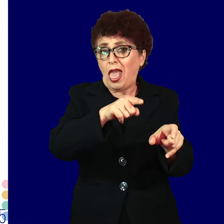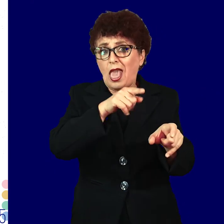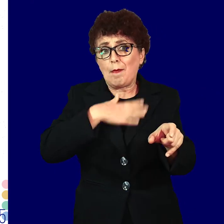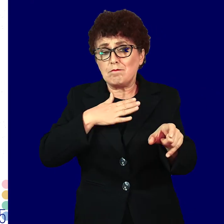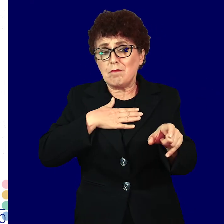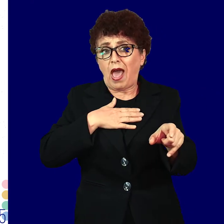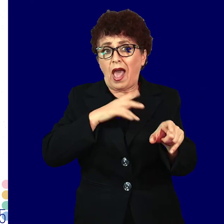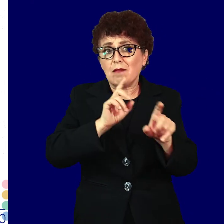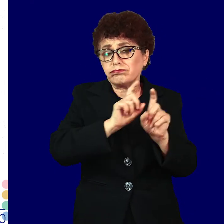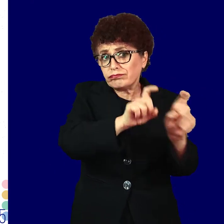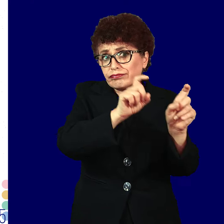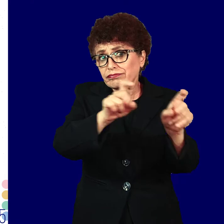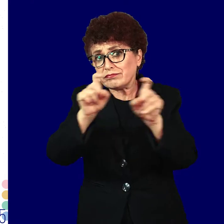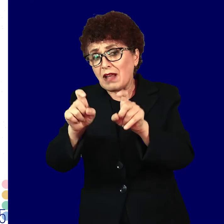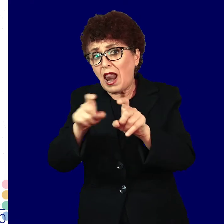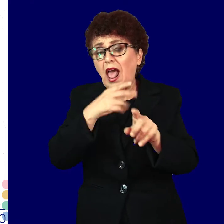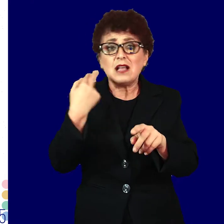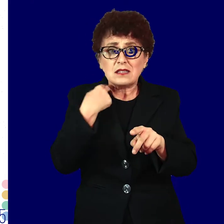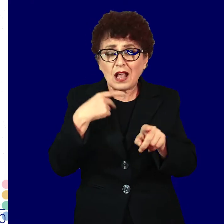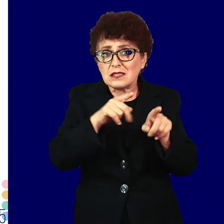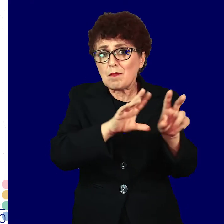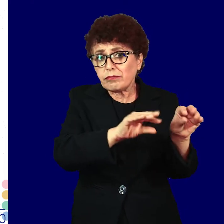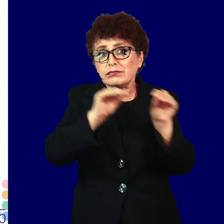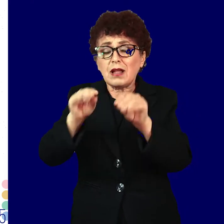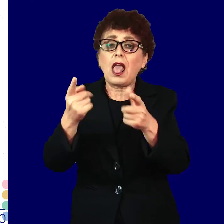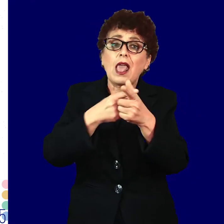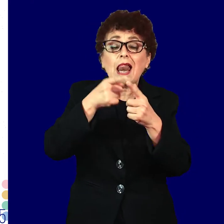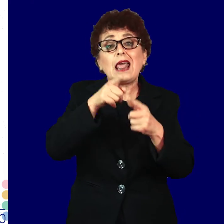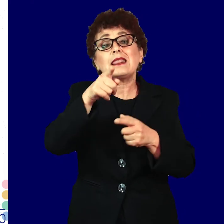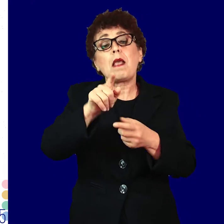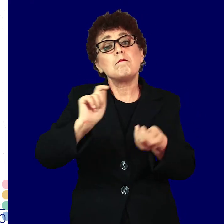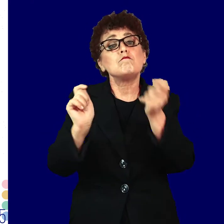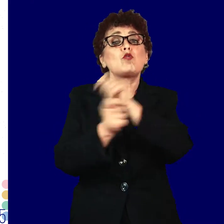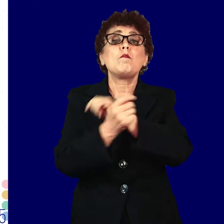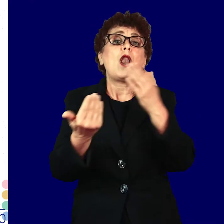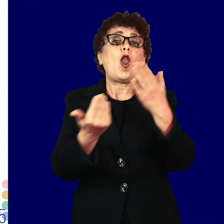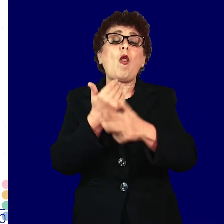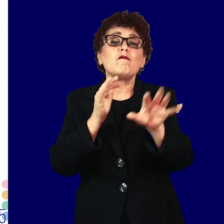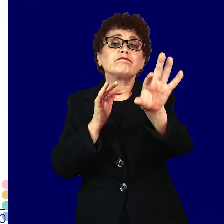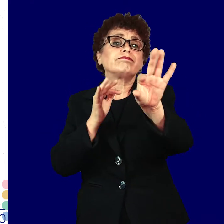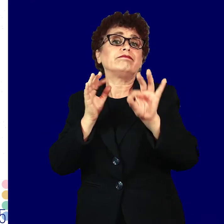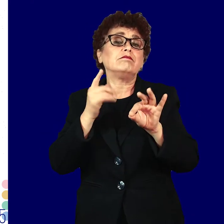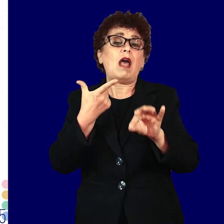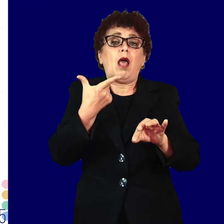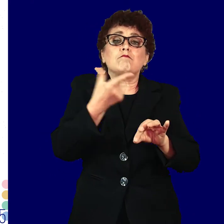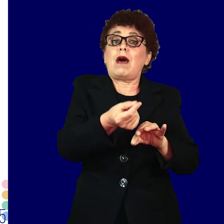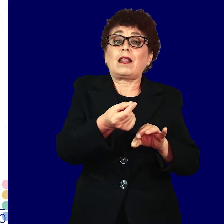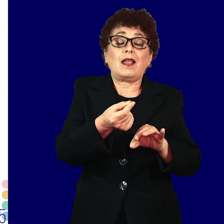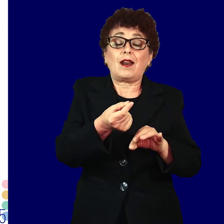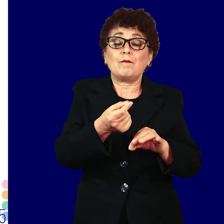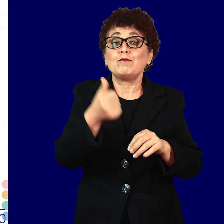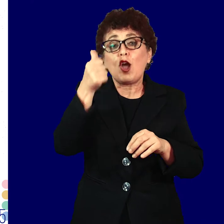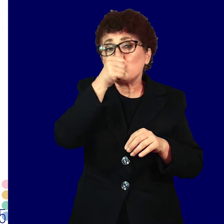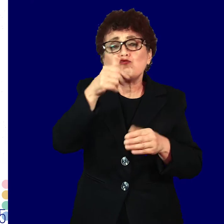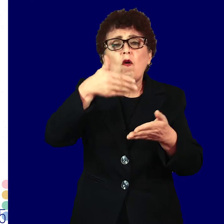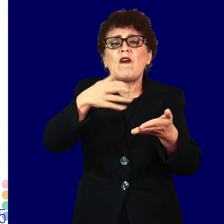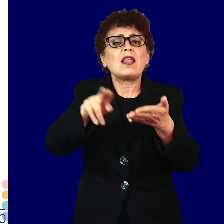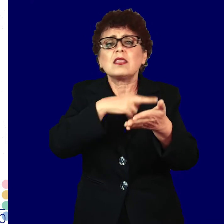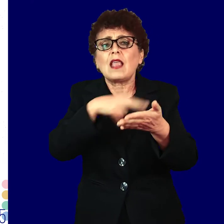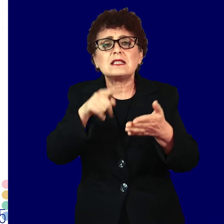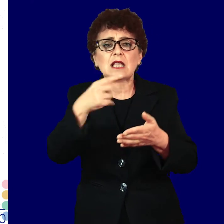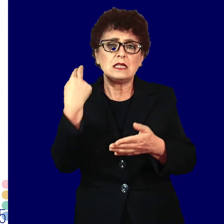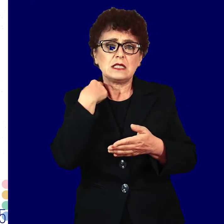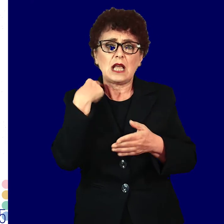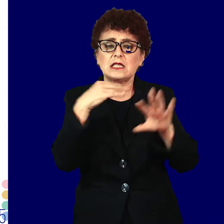пренослива инфекција или доколку го промените сексуалниот партнер. Што вклучува тестот за